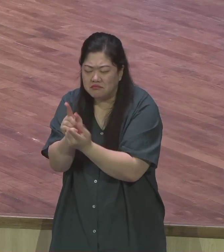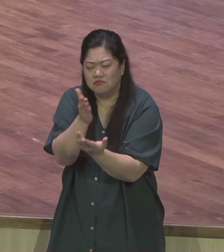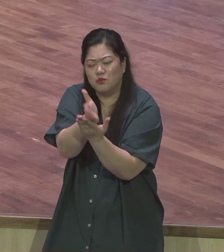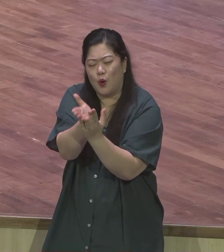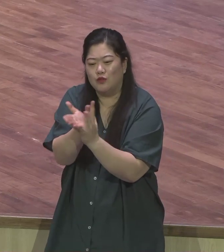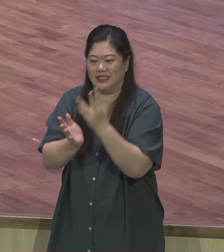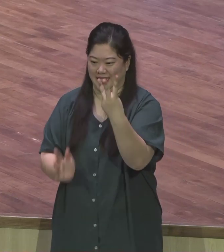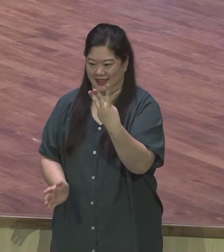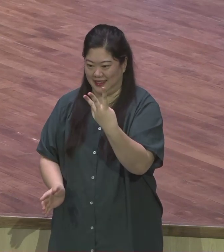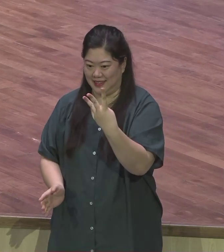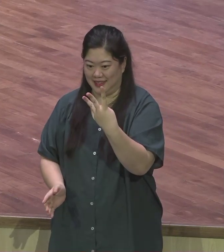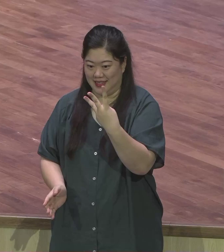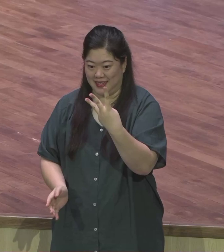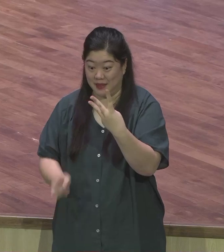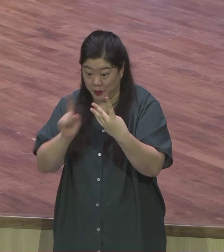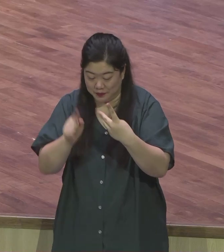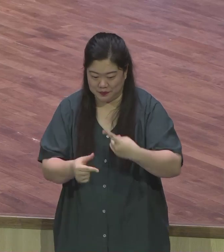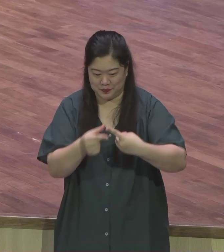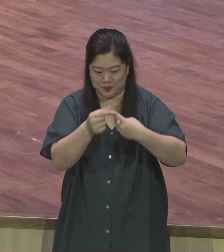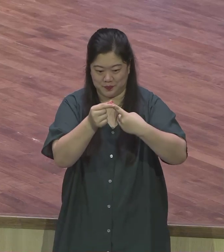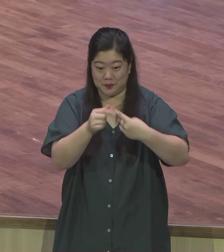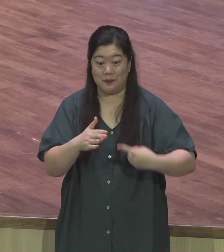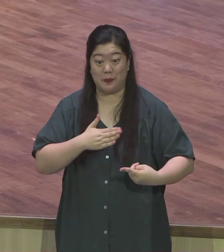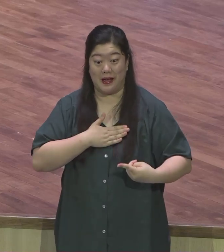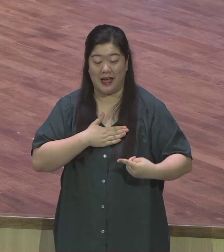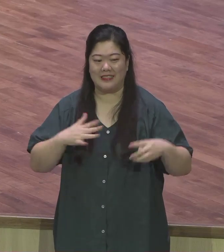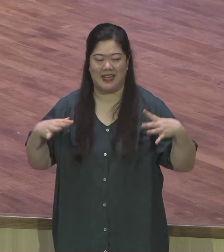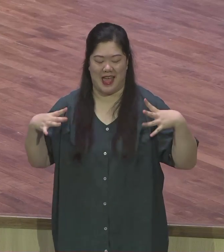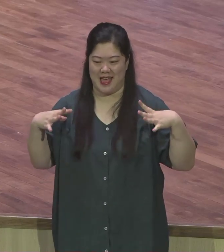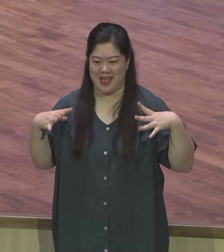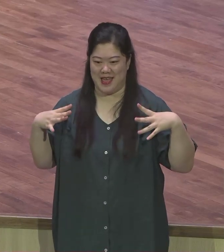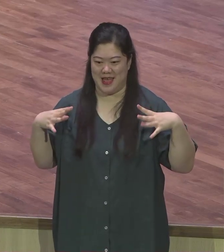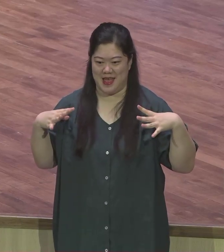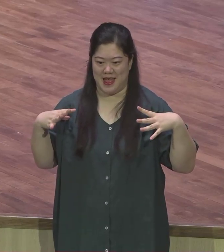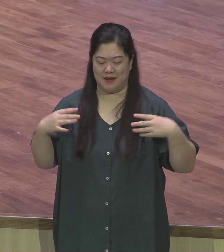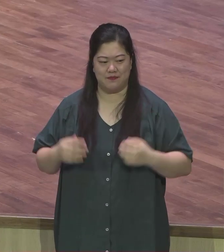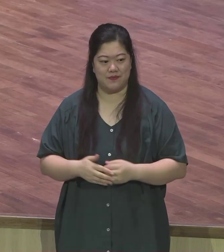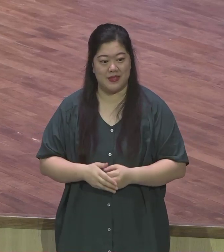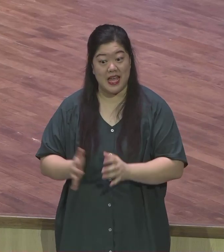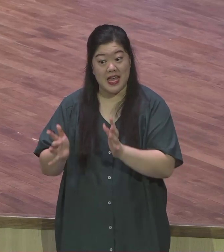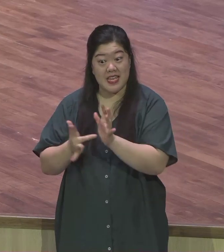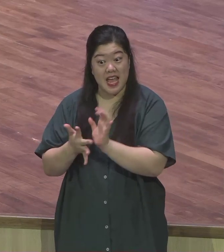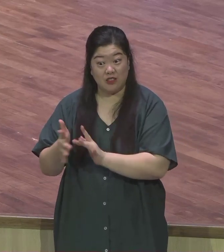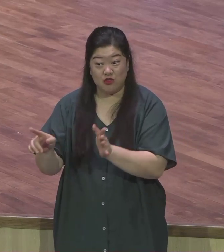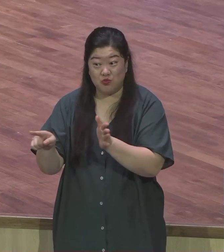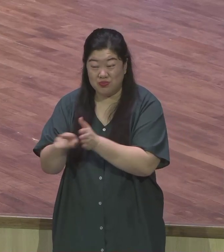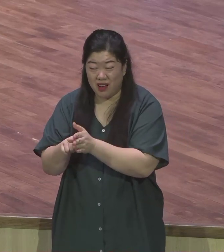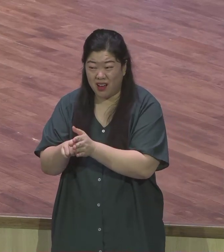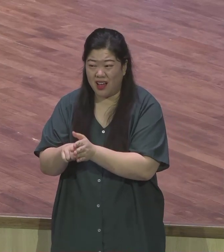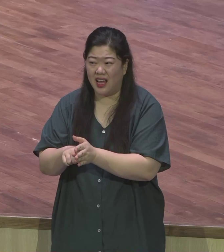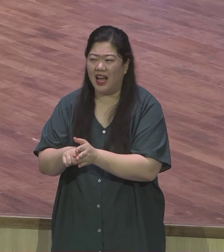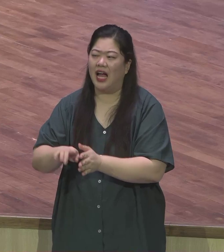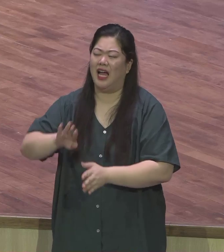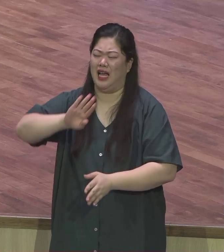자기의 의의를 드러낸 사람입니다 내가 예수를 믿을 뻔한 사람이 내 주먹을 믿겠다라는 분들 꼭 있습니다